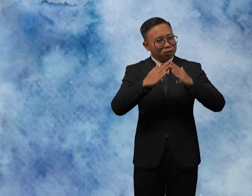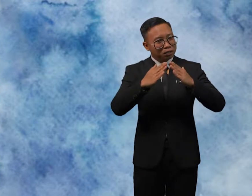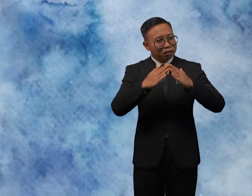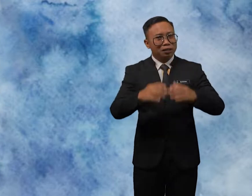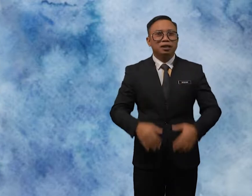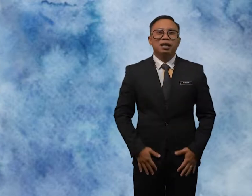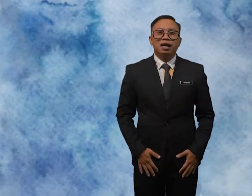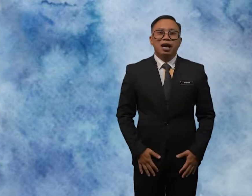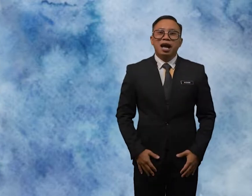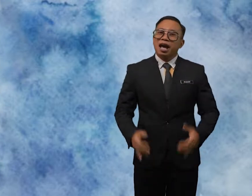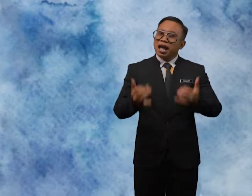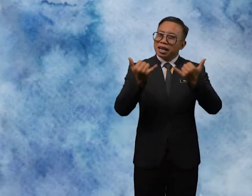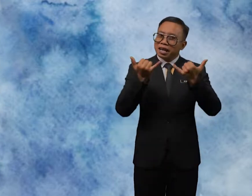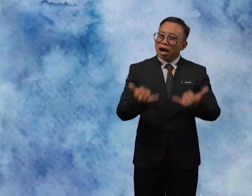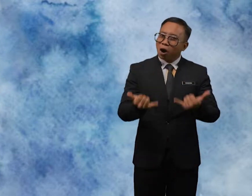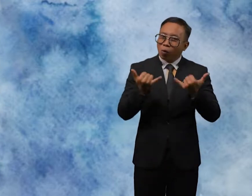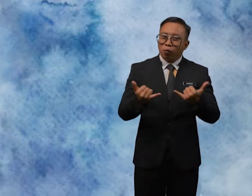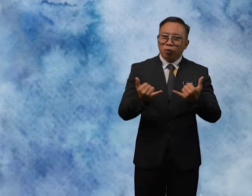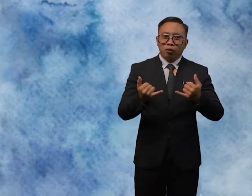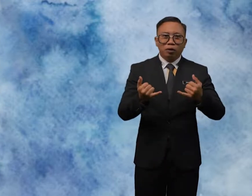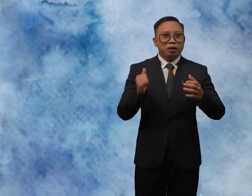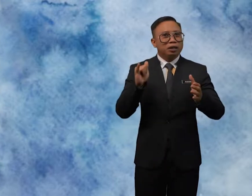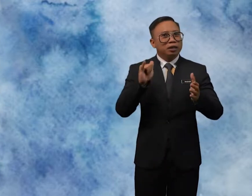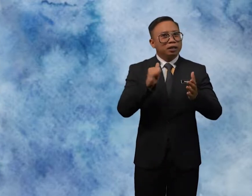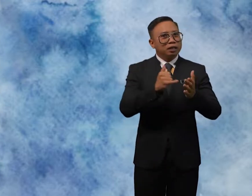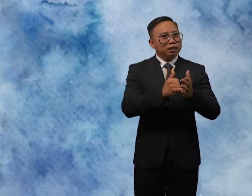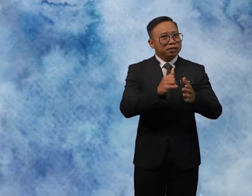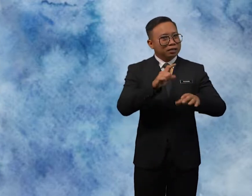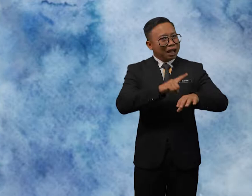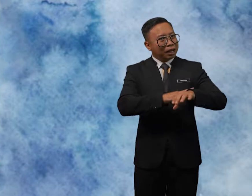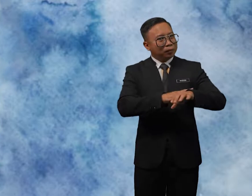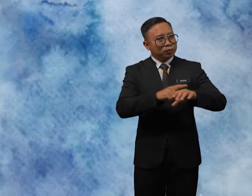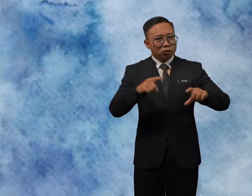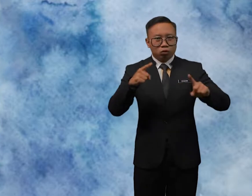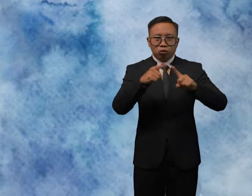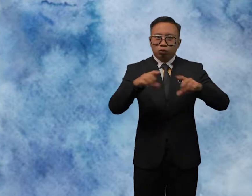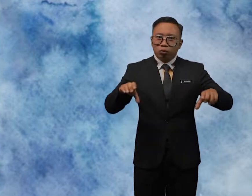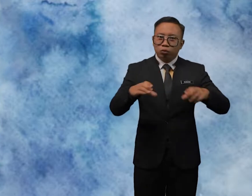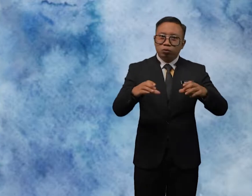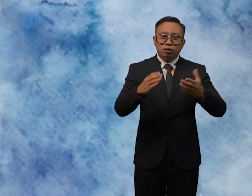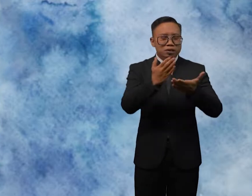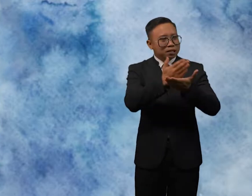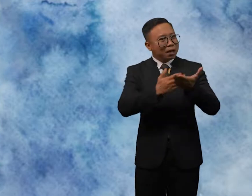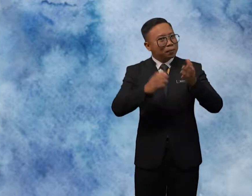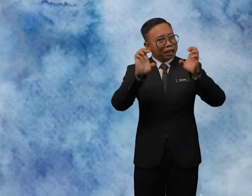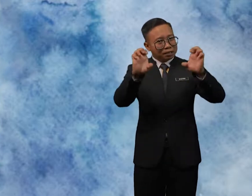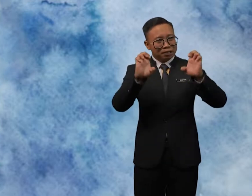Now It's time To do Some exercise